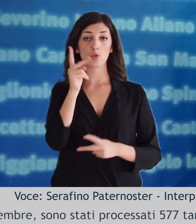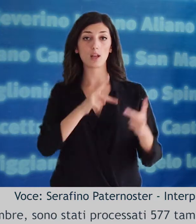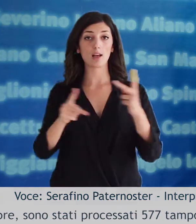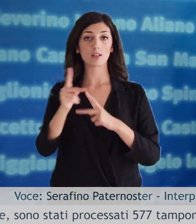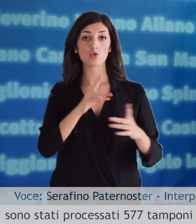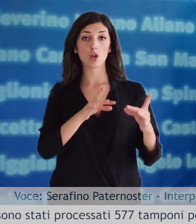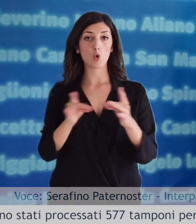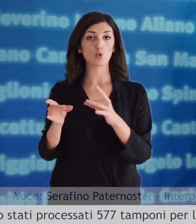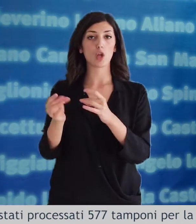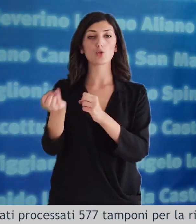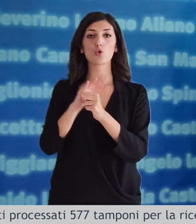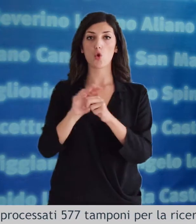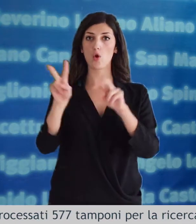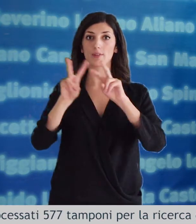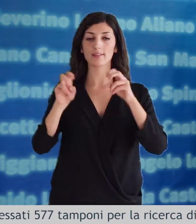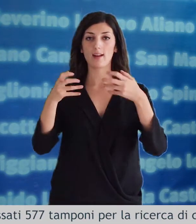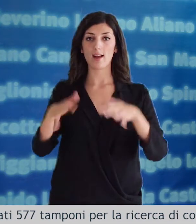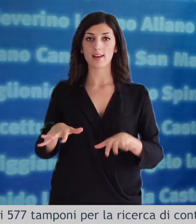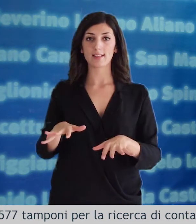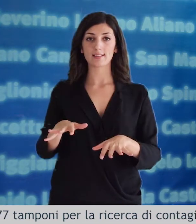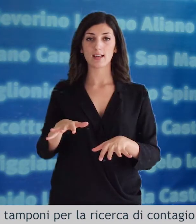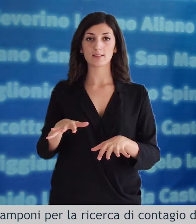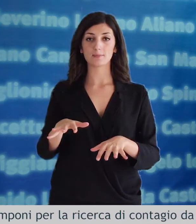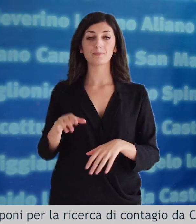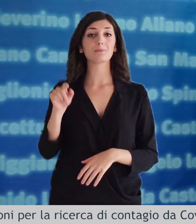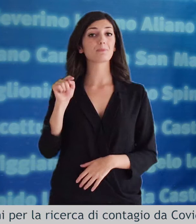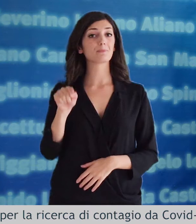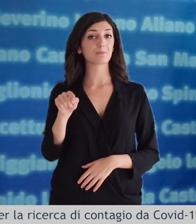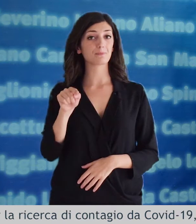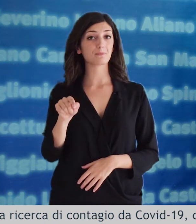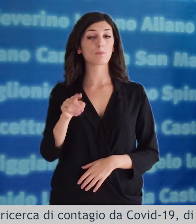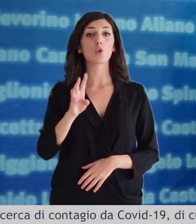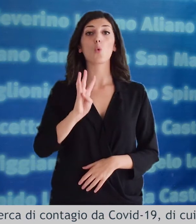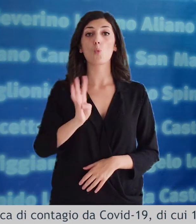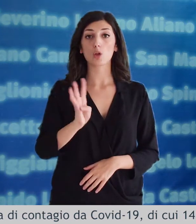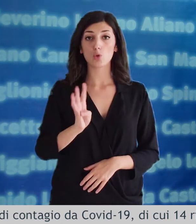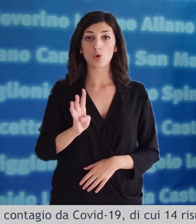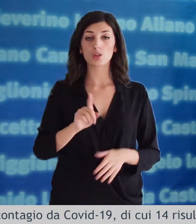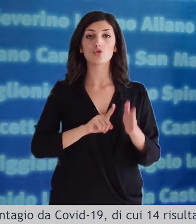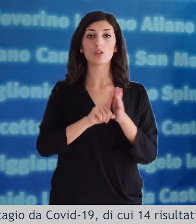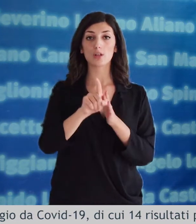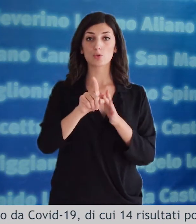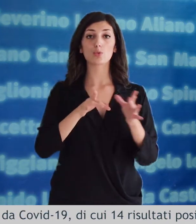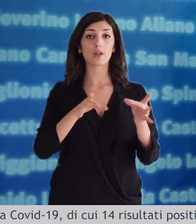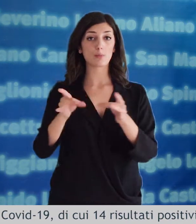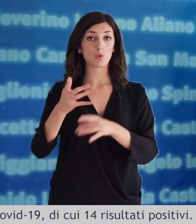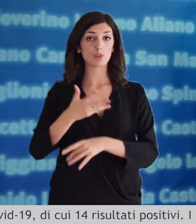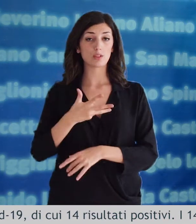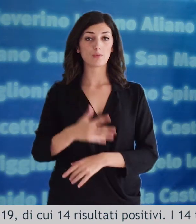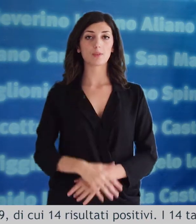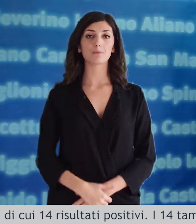tamponi per la ricerca di contagio da covid 19 di cui 14 risultati positivi